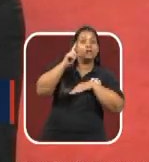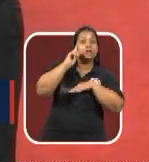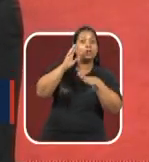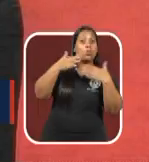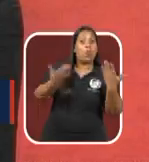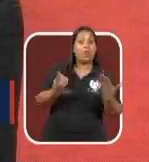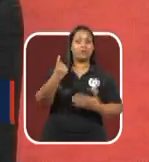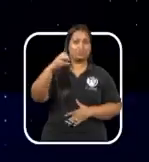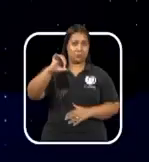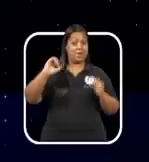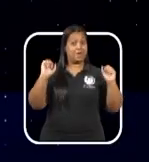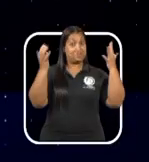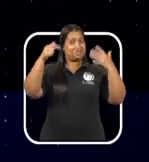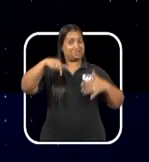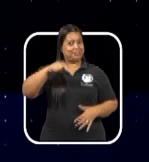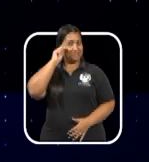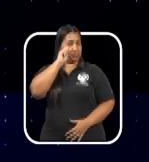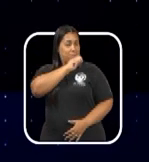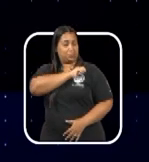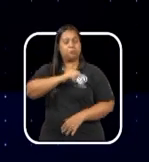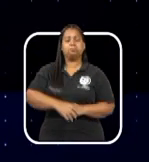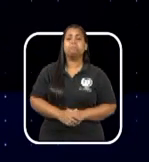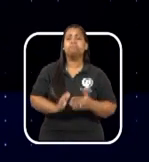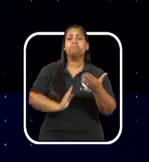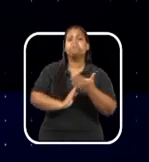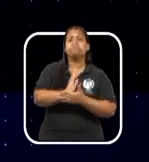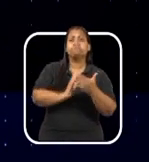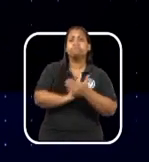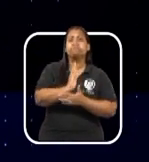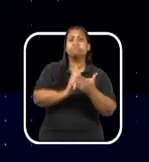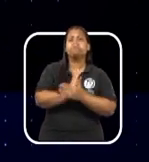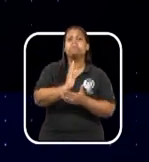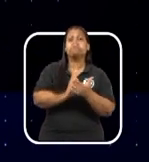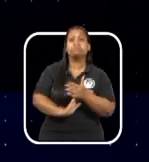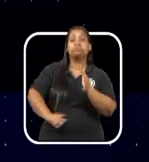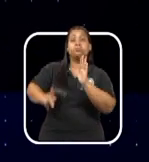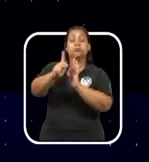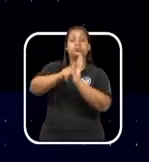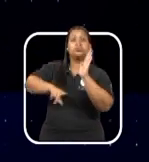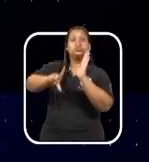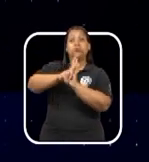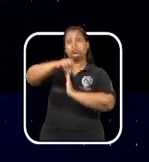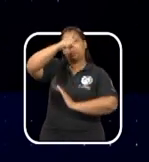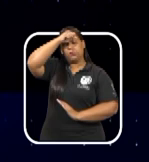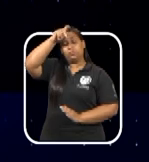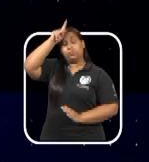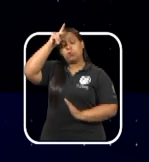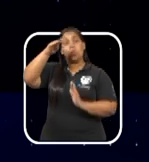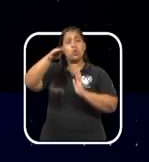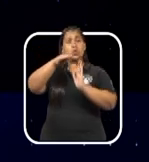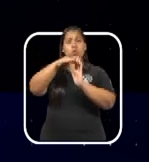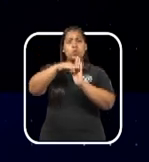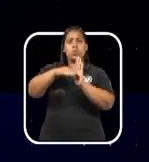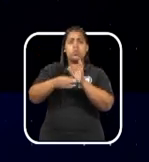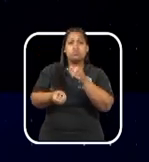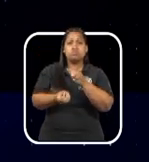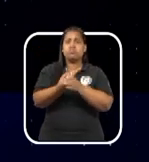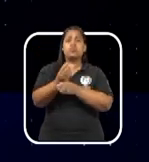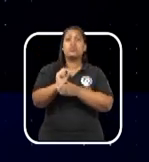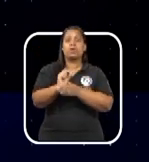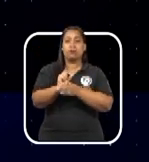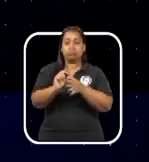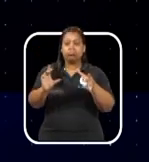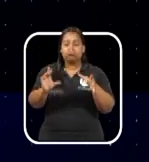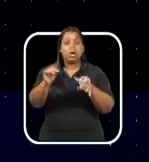aniversário da cidade. Em regime de urgência, foi aprovado o projeto de lei do executivo, que cria o programa municipal Rio Preto unida